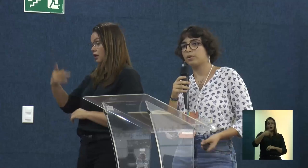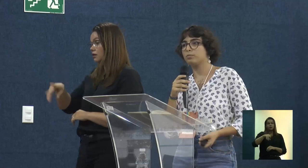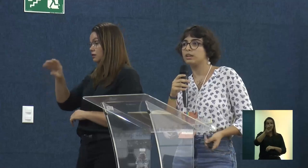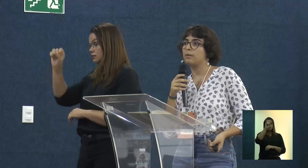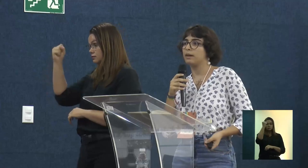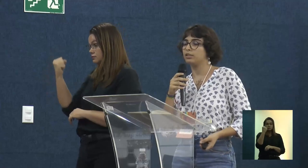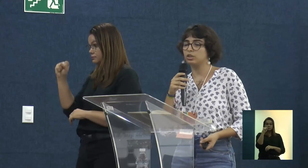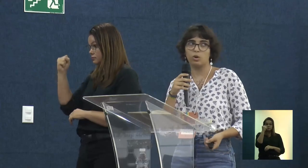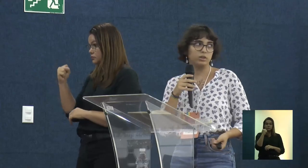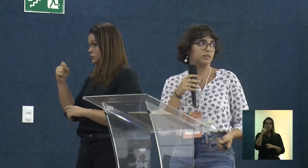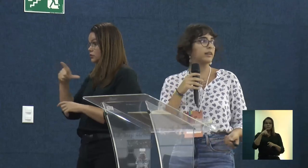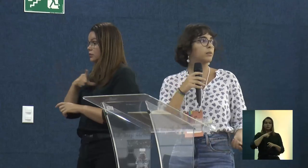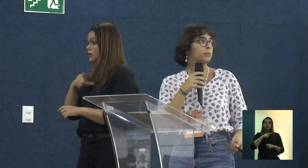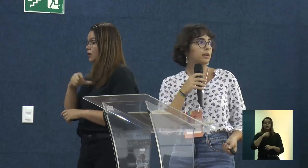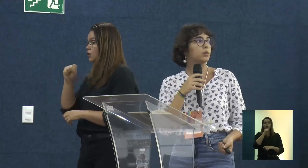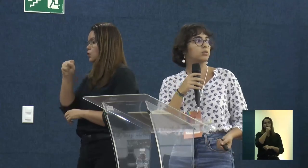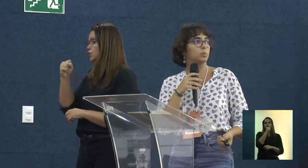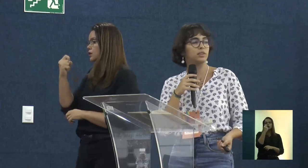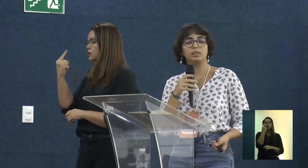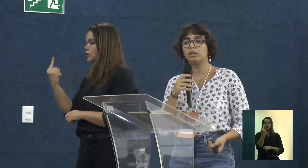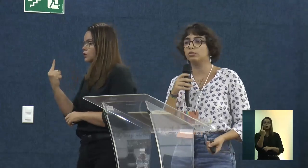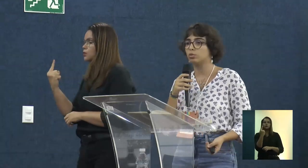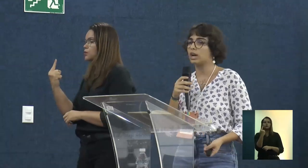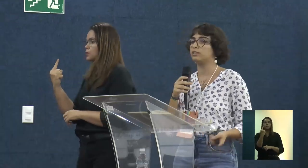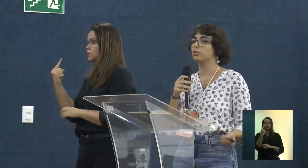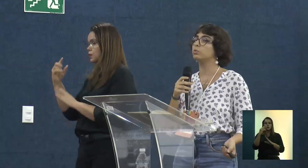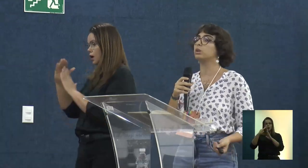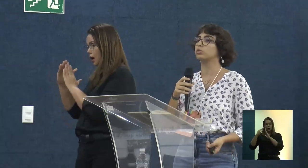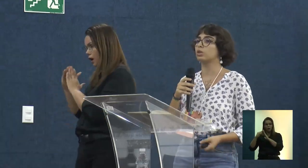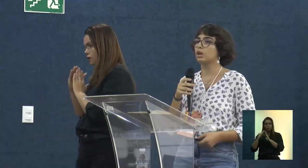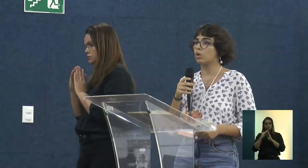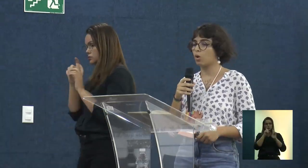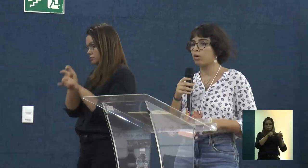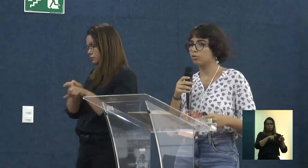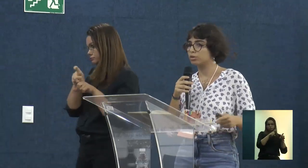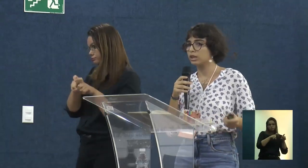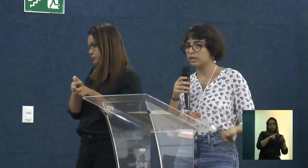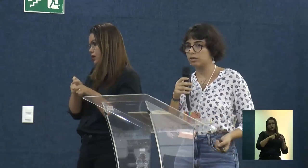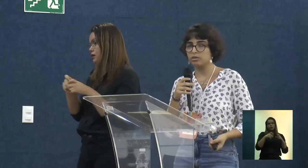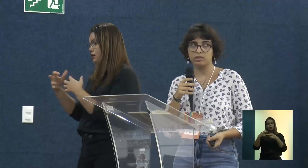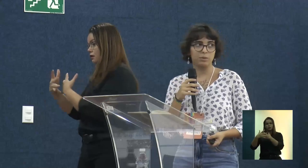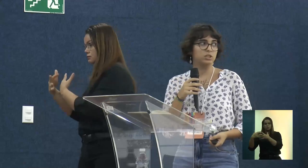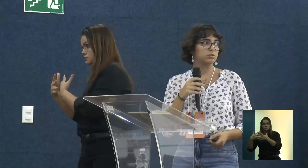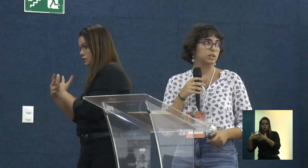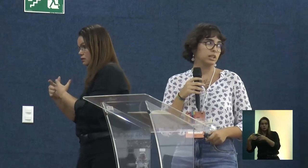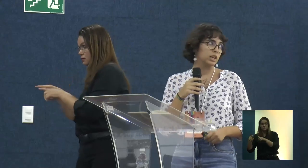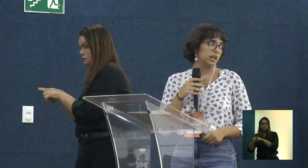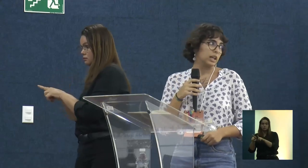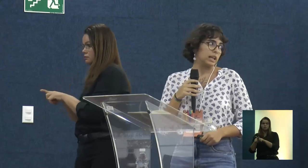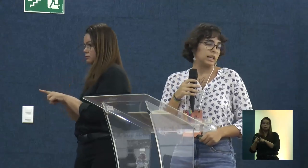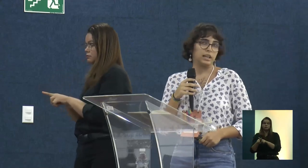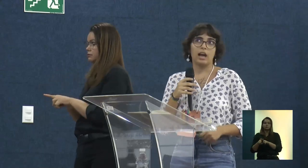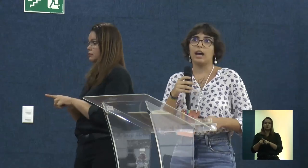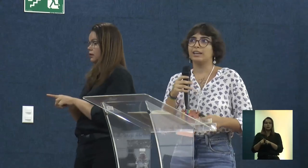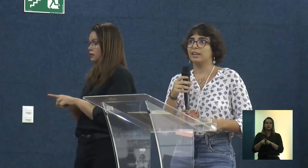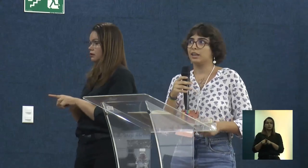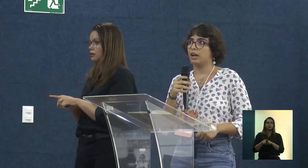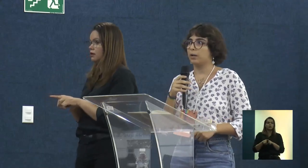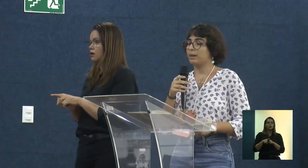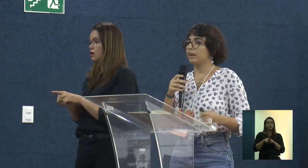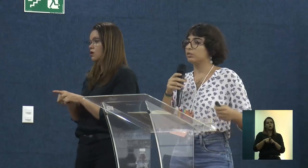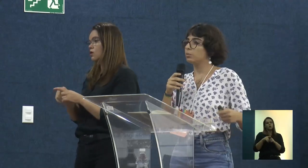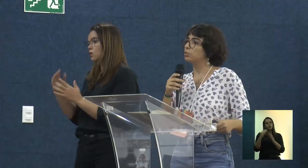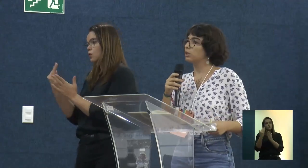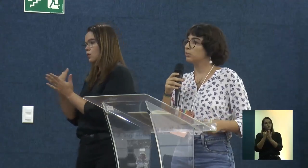aproximadamente 81 mil domicílios rurais e urbanos, com alguns critérios em cima disso. E aí,